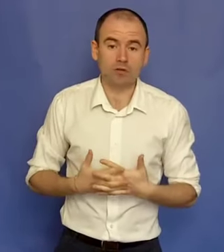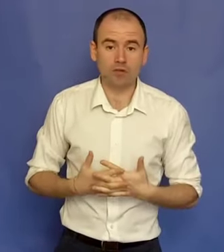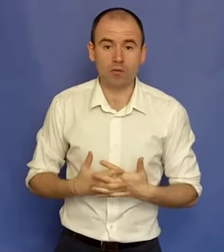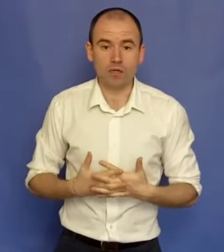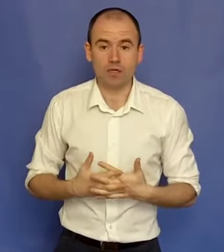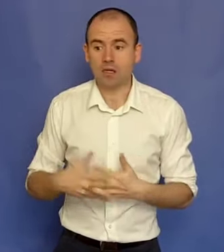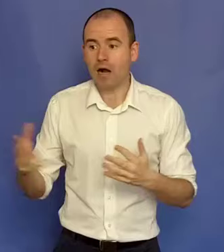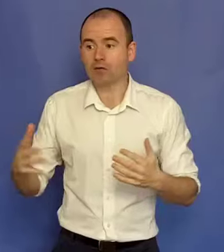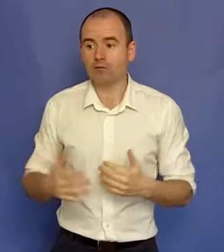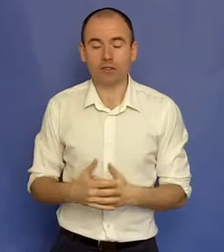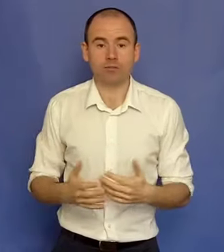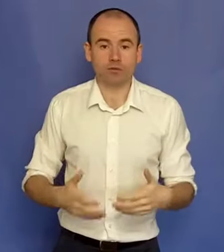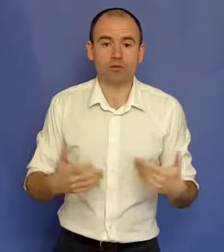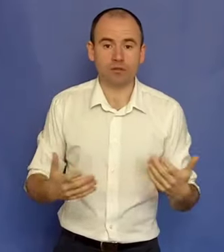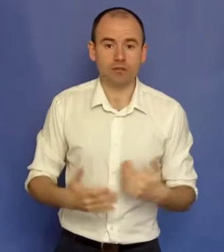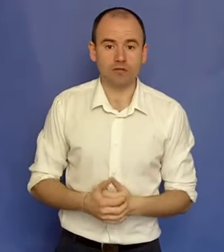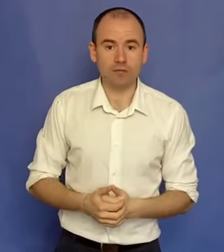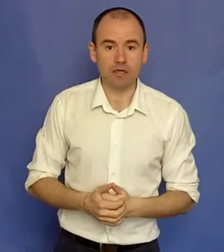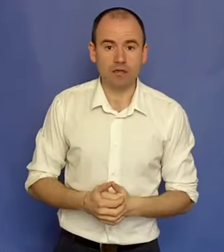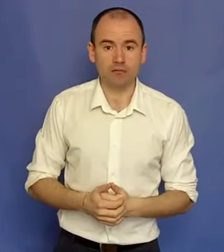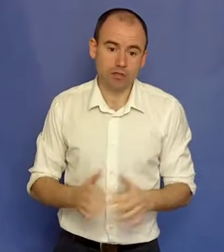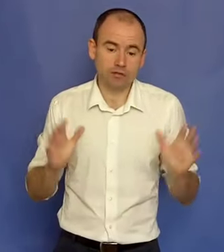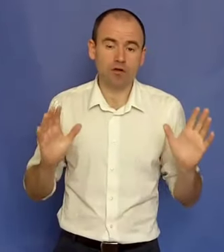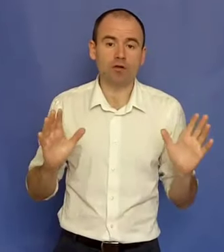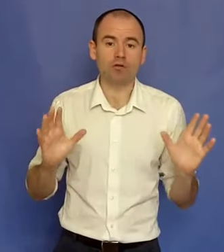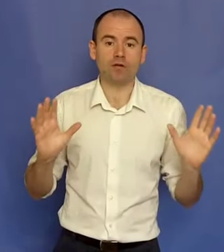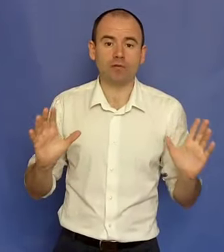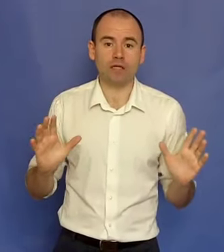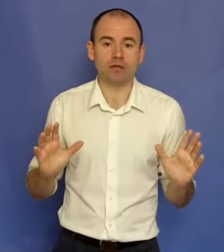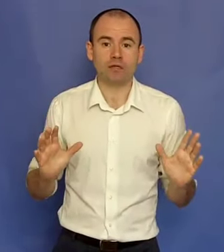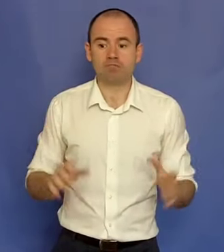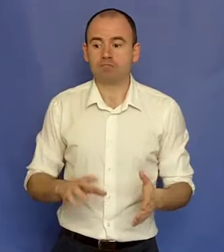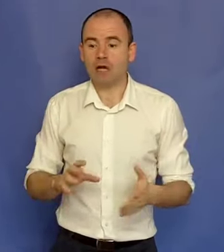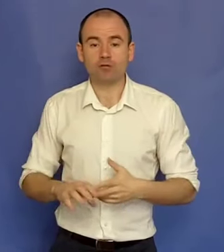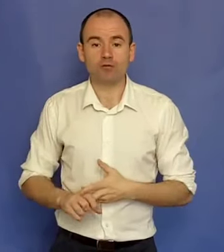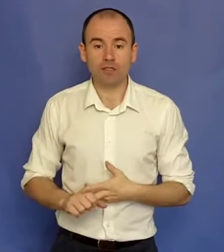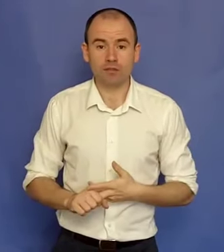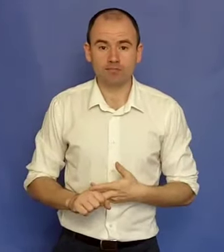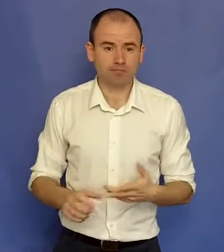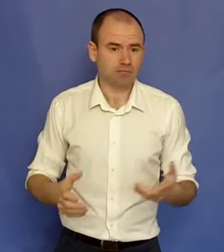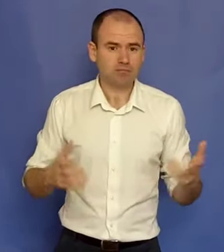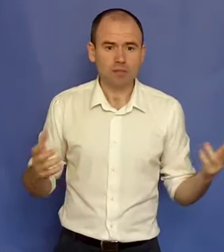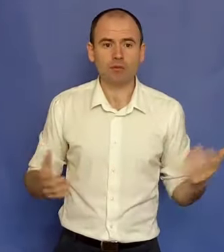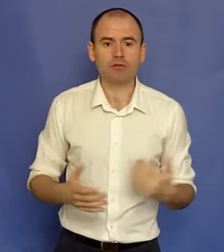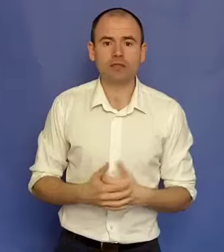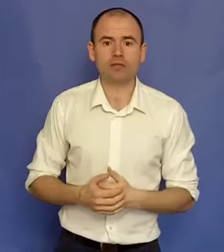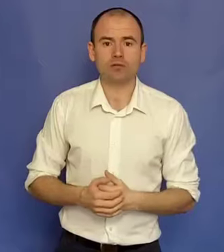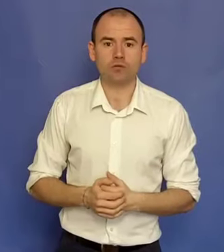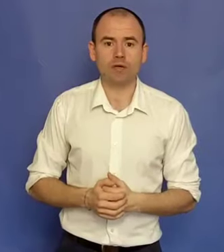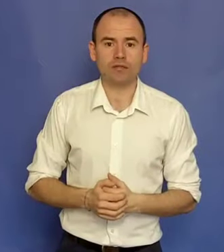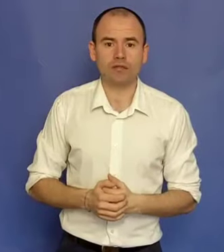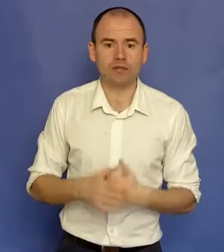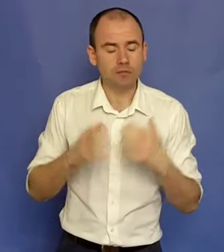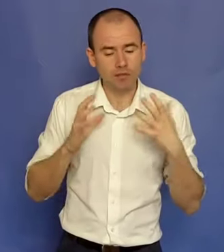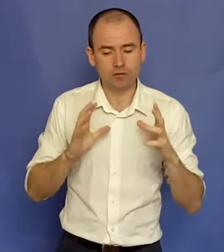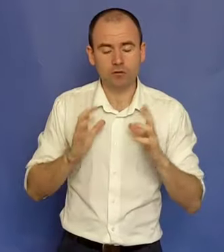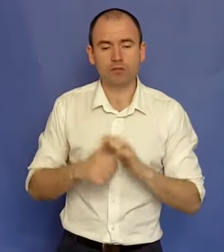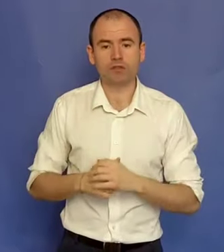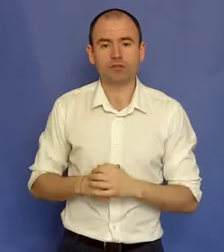fac eu bani. Altul face pentru a-și întreține familia. Și asta e valoarea lui, familia. Altul face pentru a avea siguranța zilei de mâine, să dormă liniștit